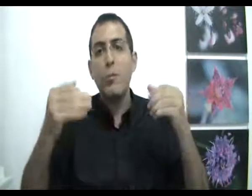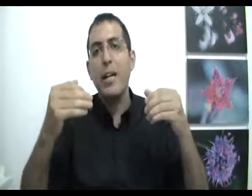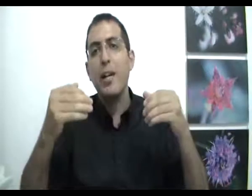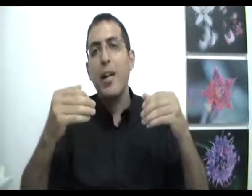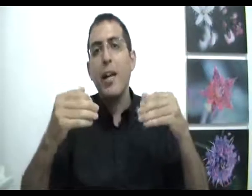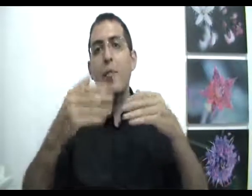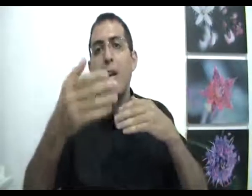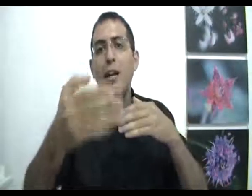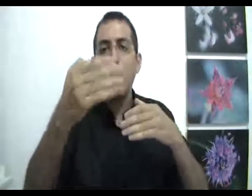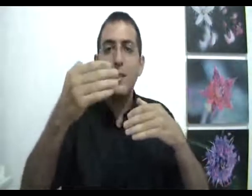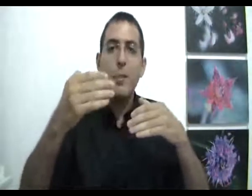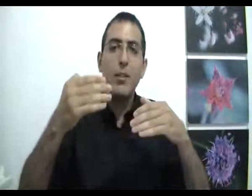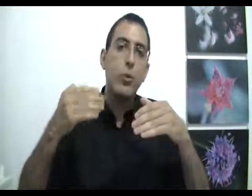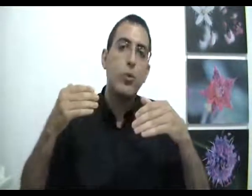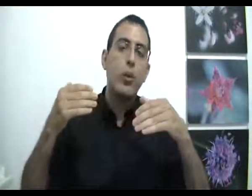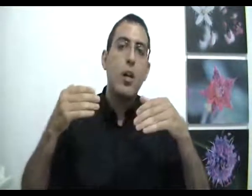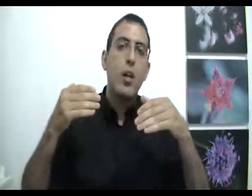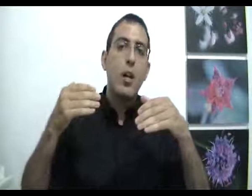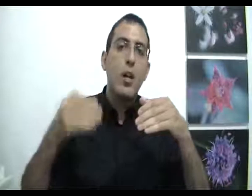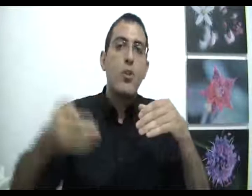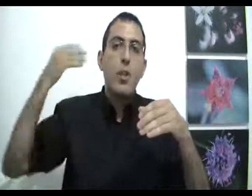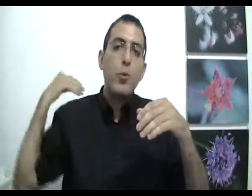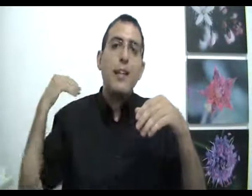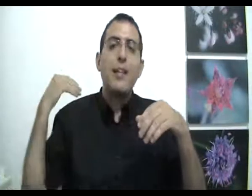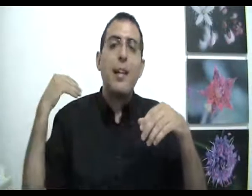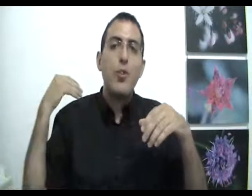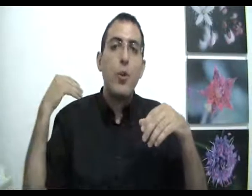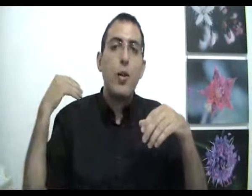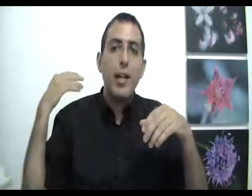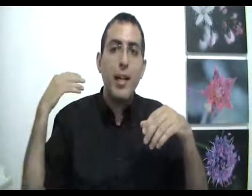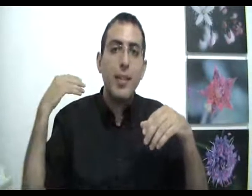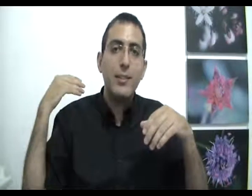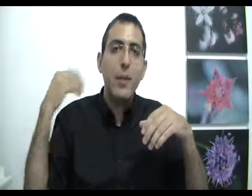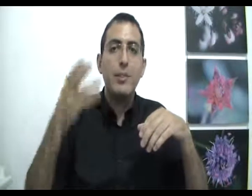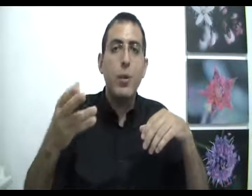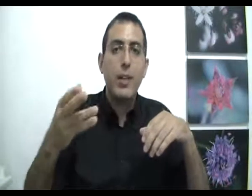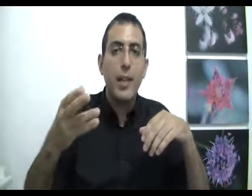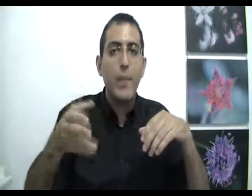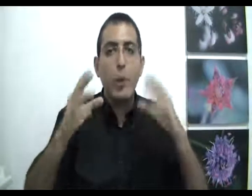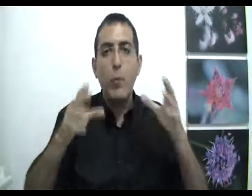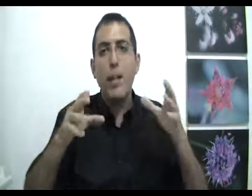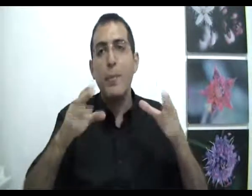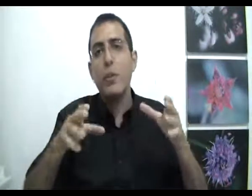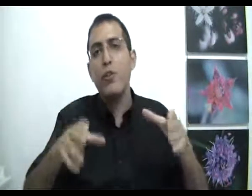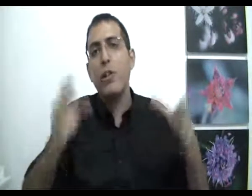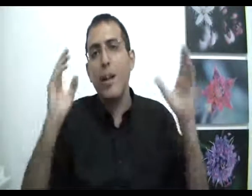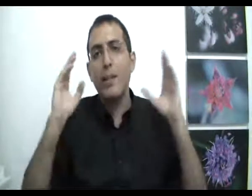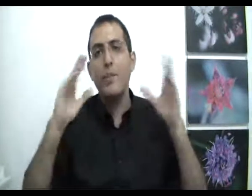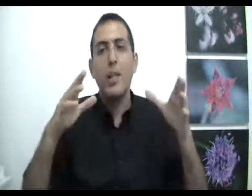אומרת, אם יש תהליך של סיבתיות, שנקודת ההתחלה שלו היא העדר סיבה, אז הוא אקראי. בכל מקרה, בסופו של דבר, אדם צריך